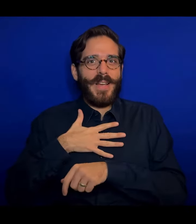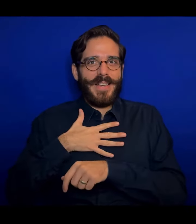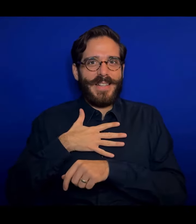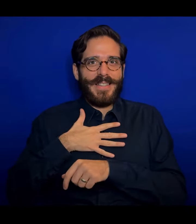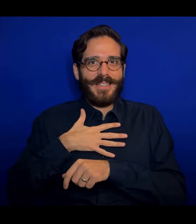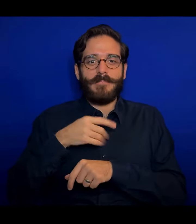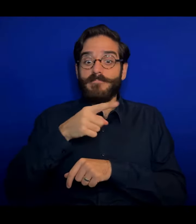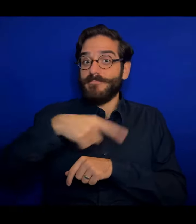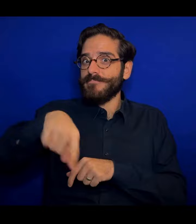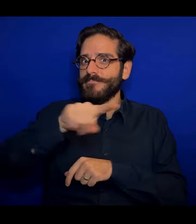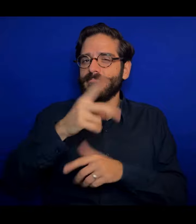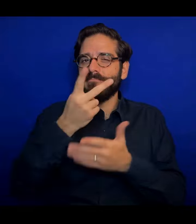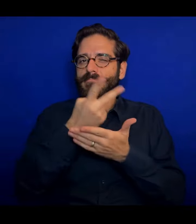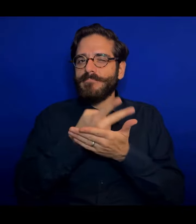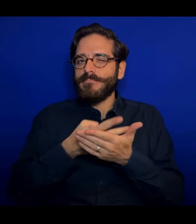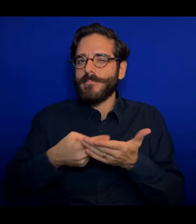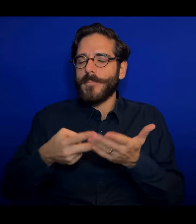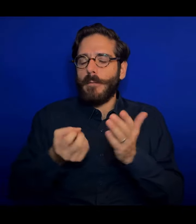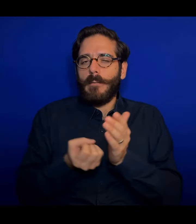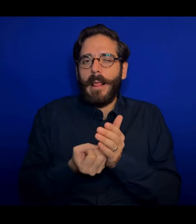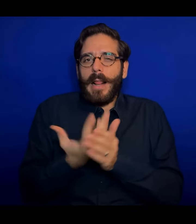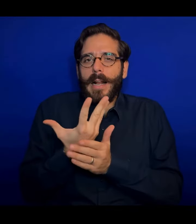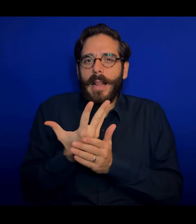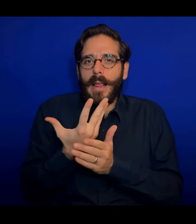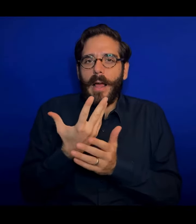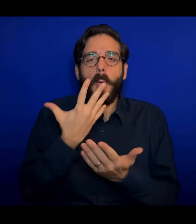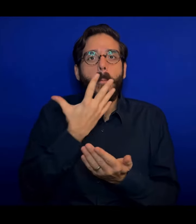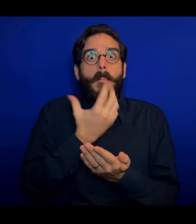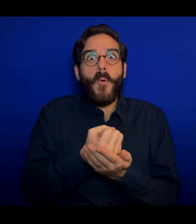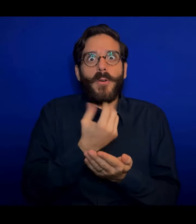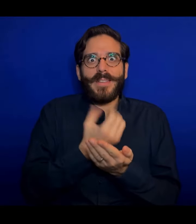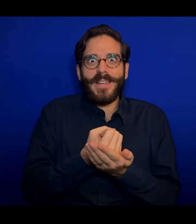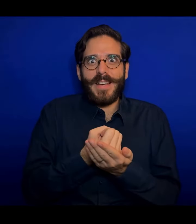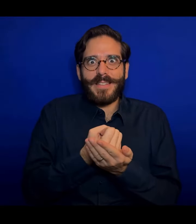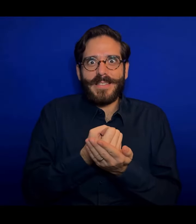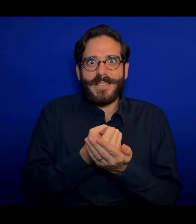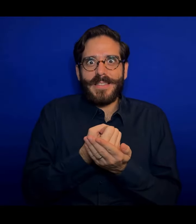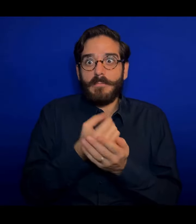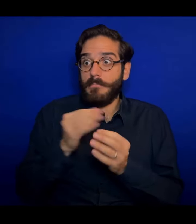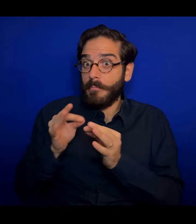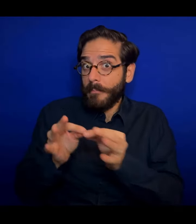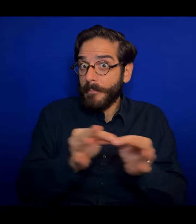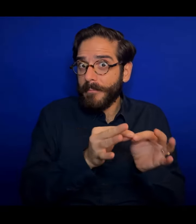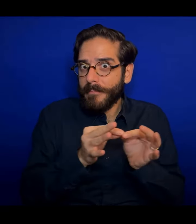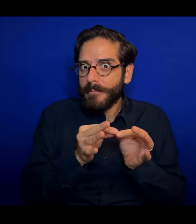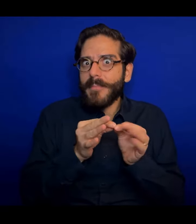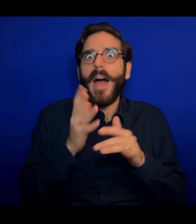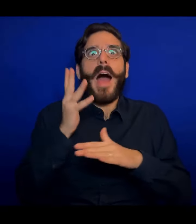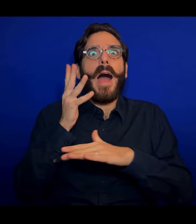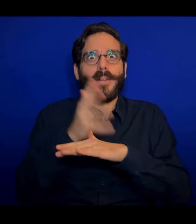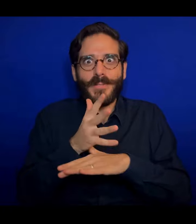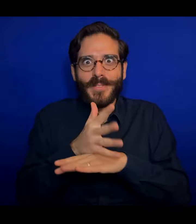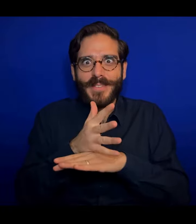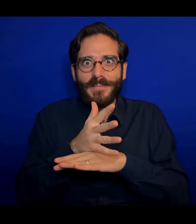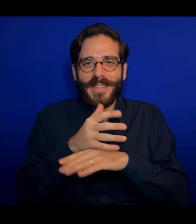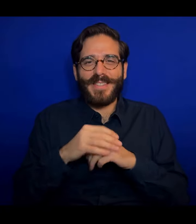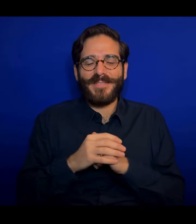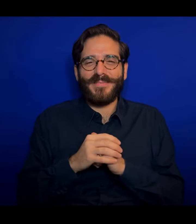che sperimenteranno la creazione di un podcast condiviso e accessibile. I